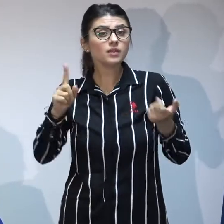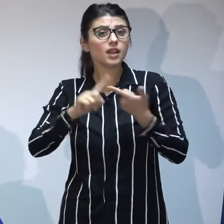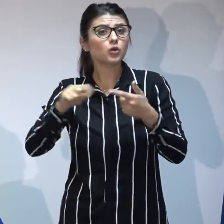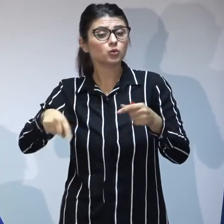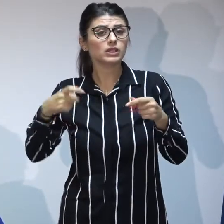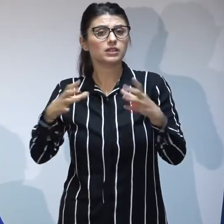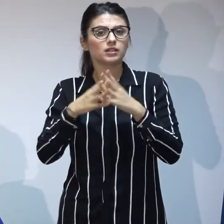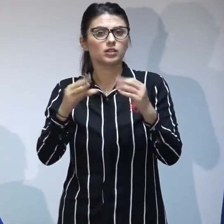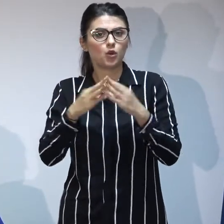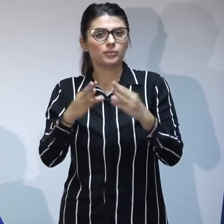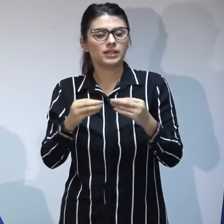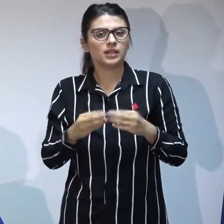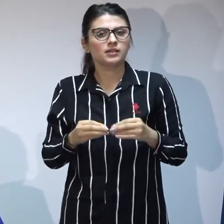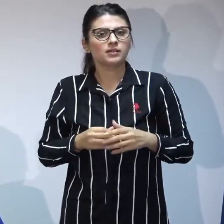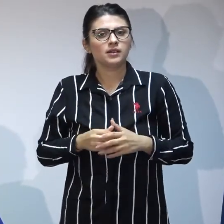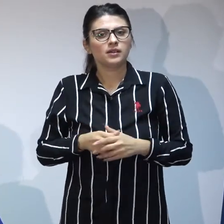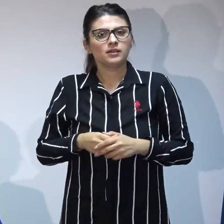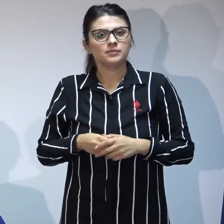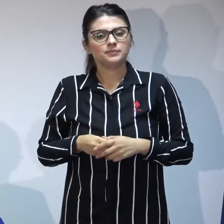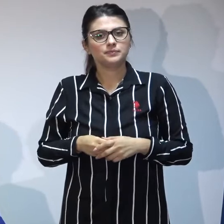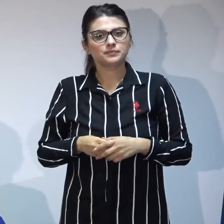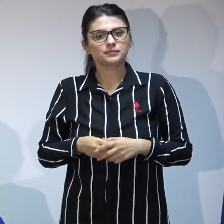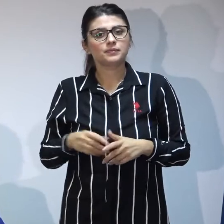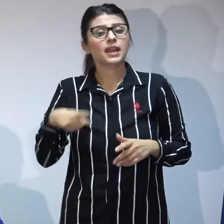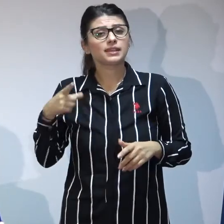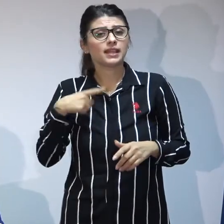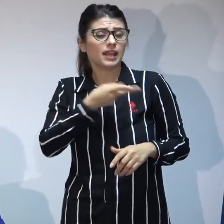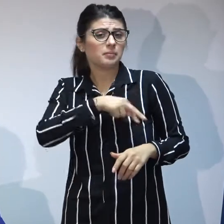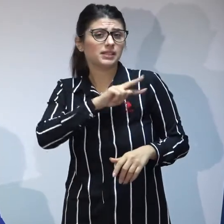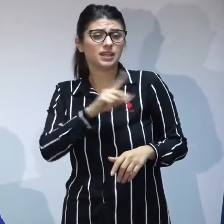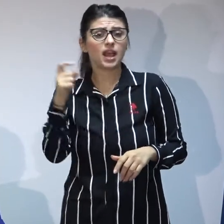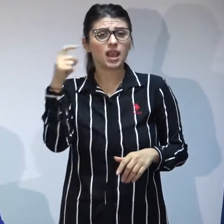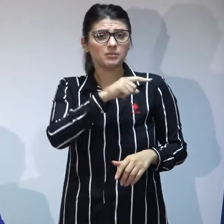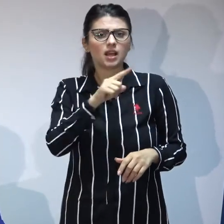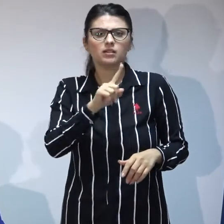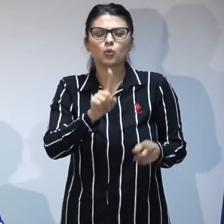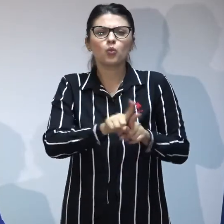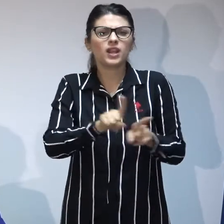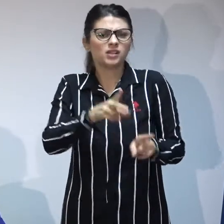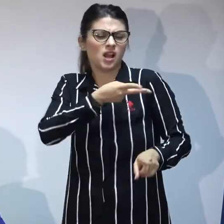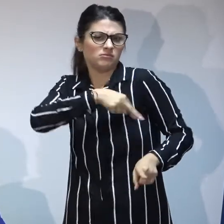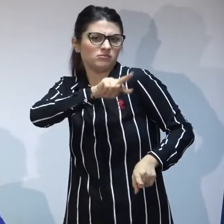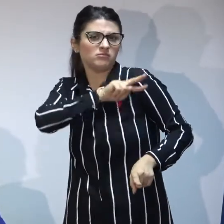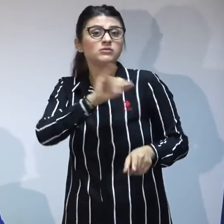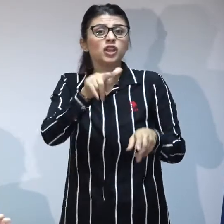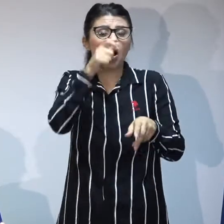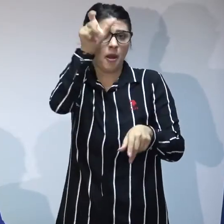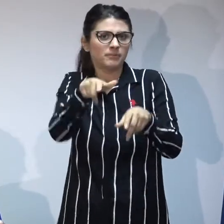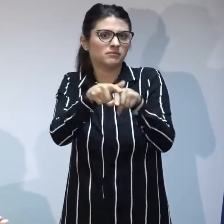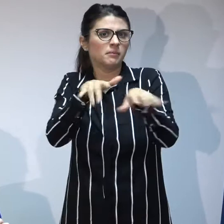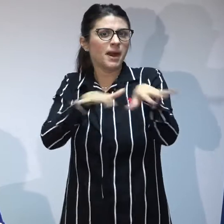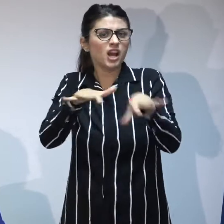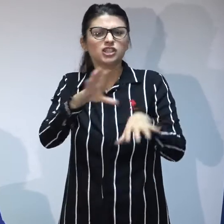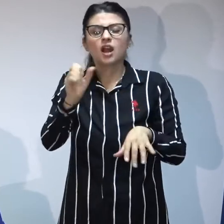din punctul meu de vedere îl reprezintă lipsa de asumare a menegerilor de caz în a